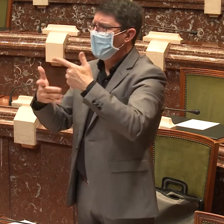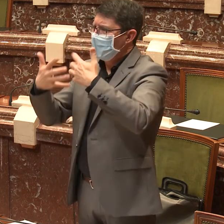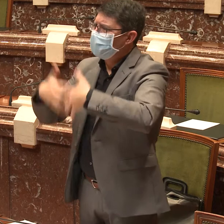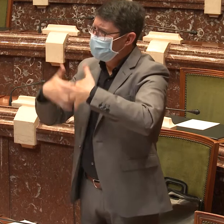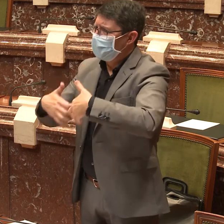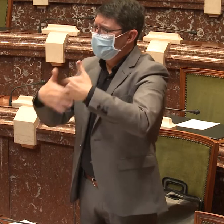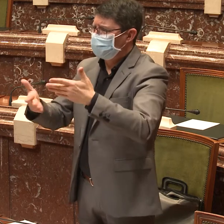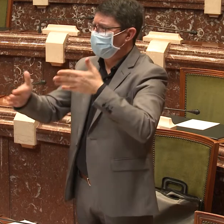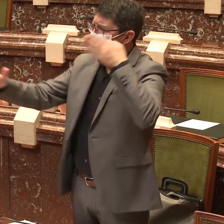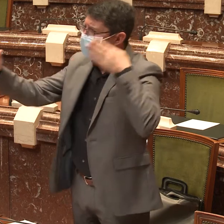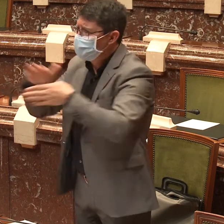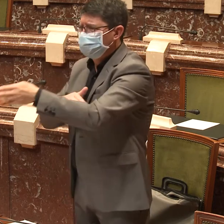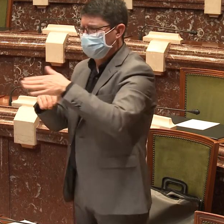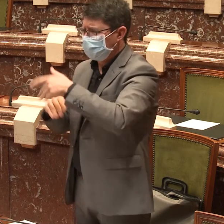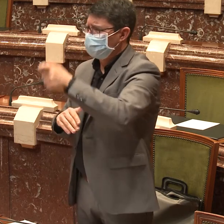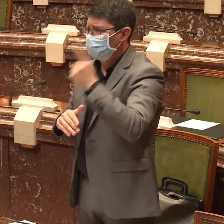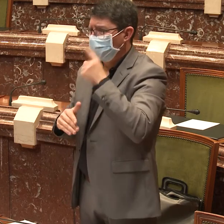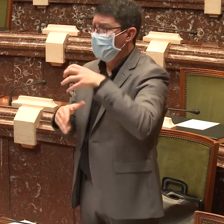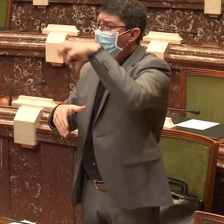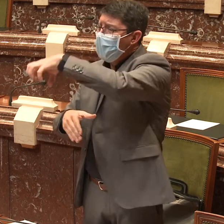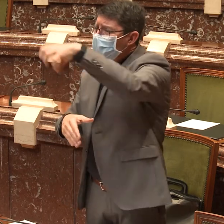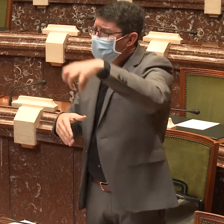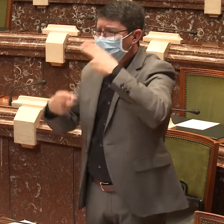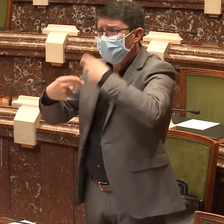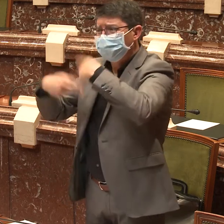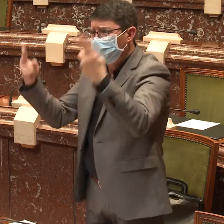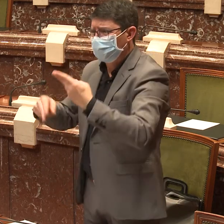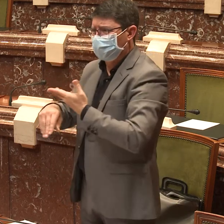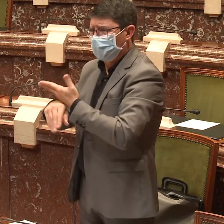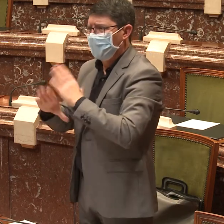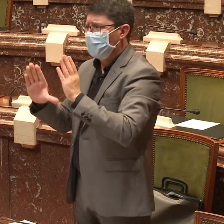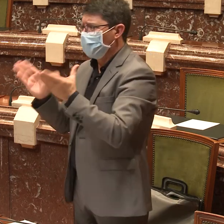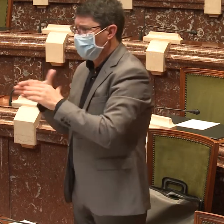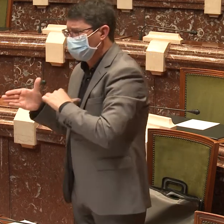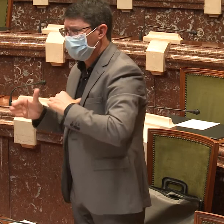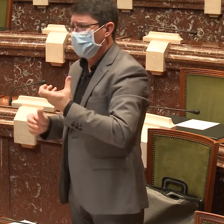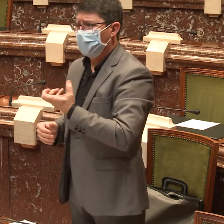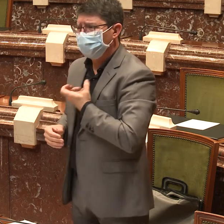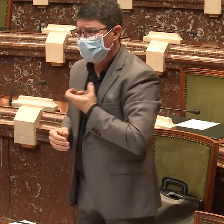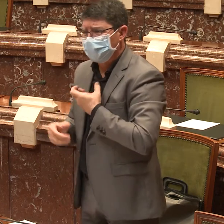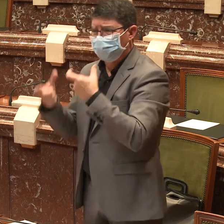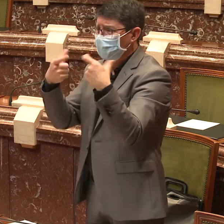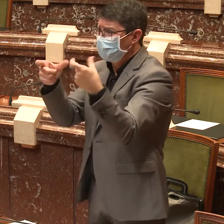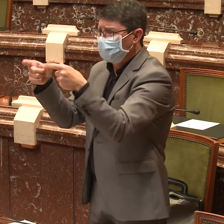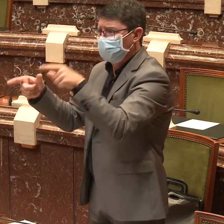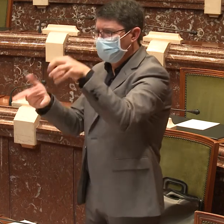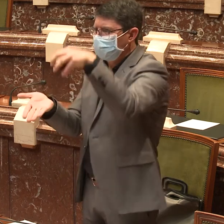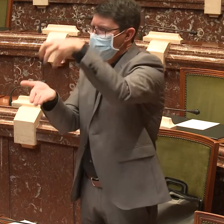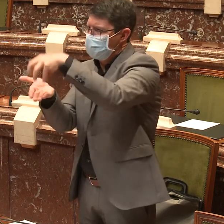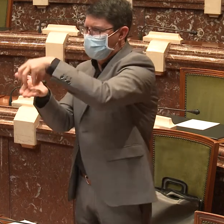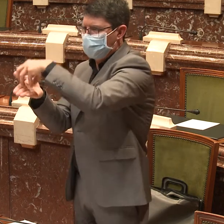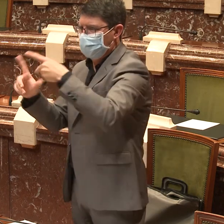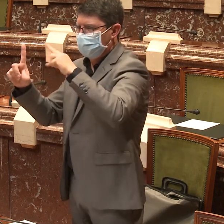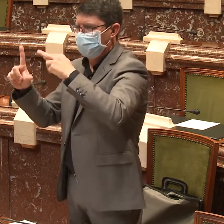Por ejemplo, el número 016 es también plenamente accesible y